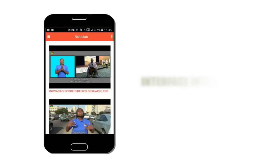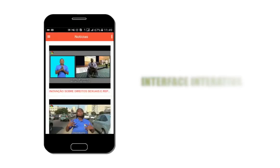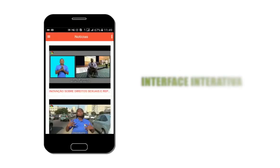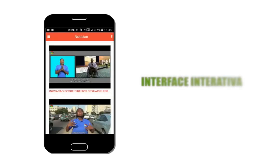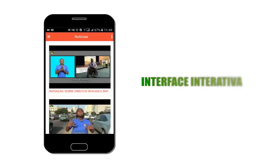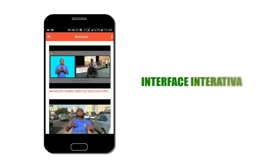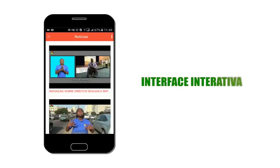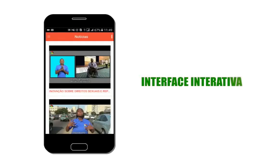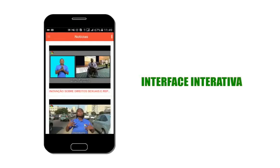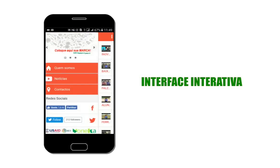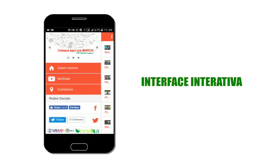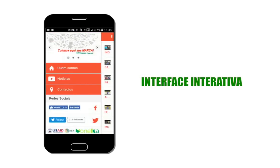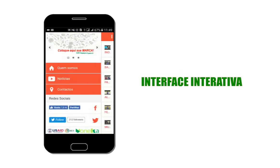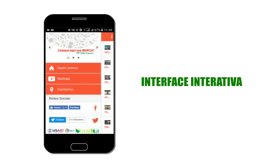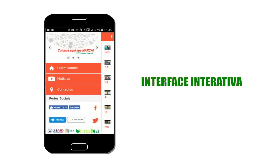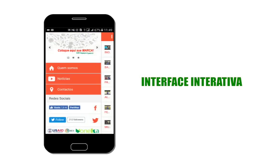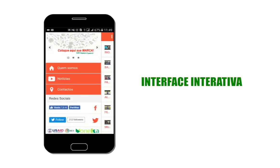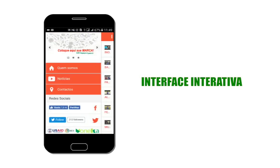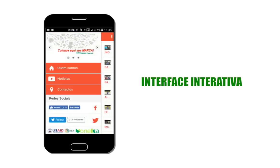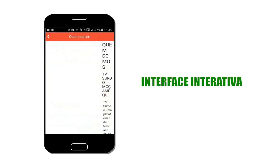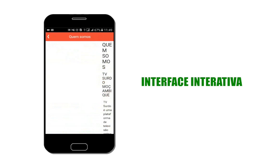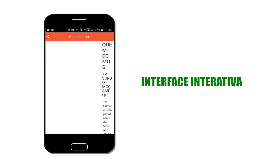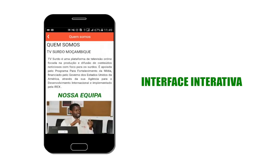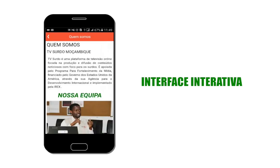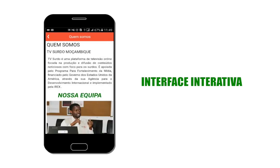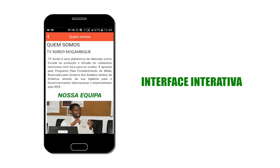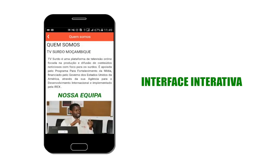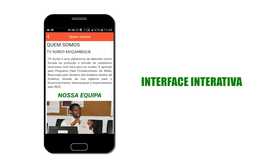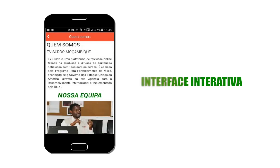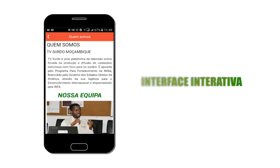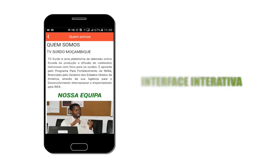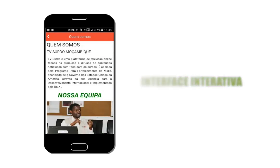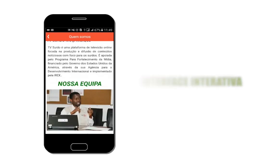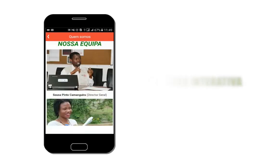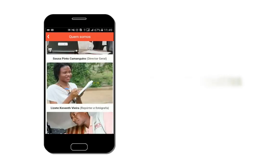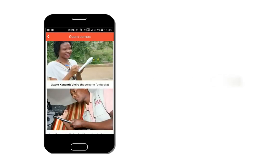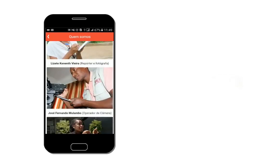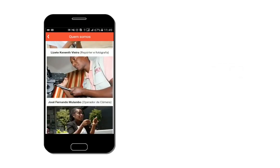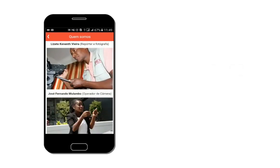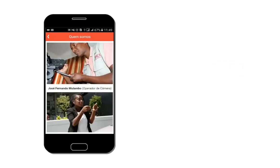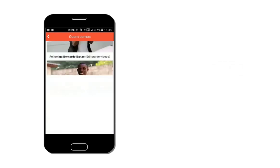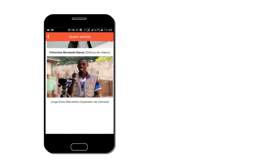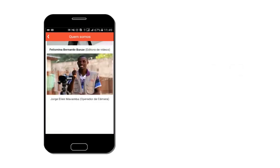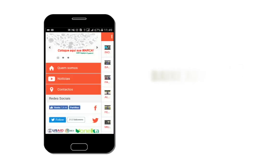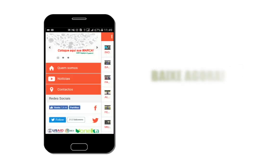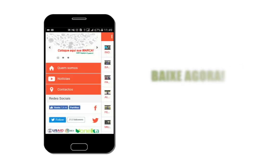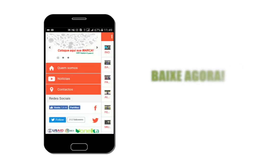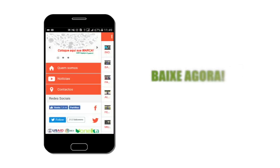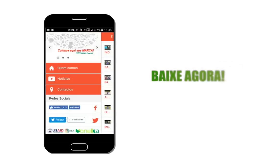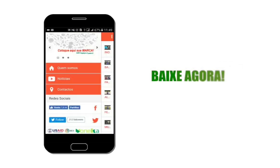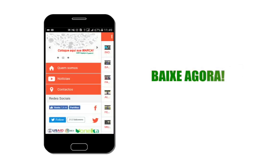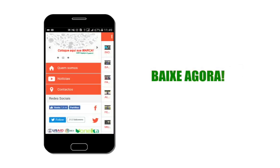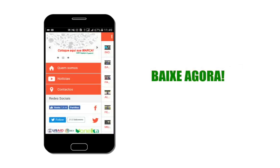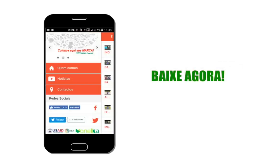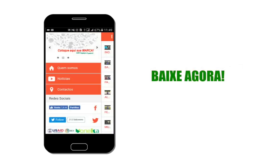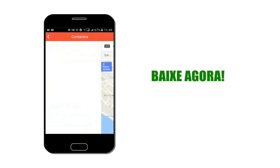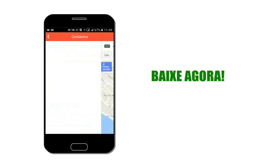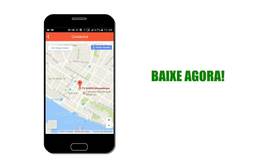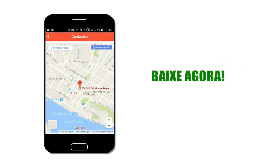Possui uma interface bastante interativa. De que está à espera? Baixe agora. TV